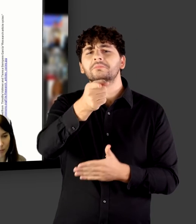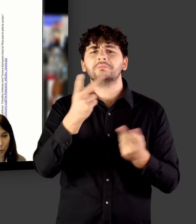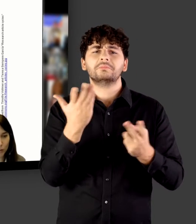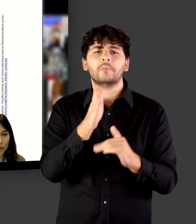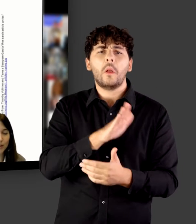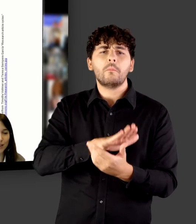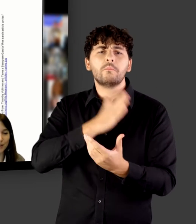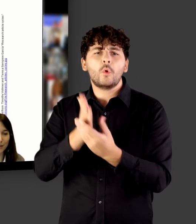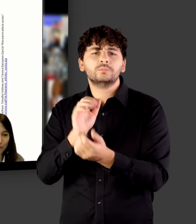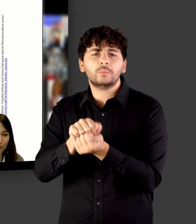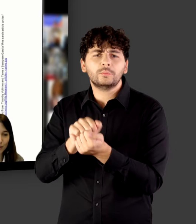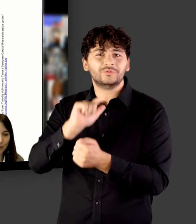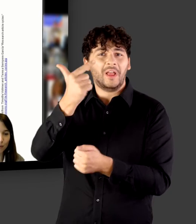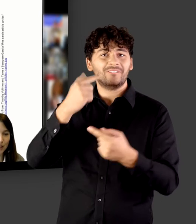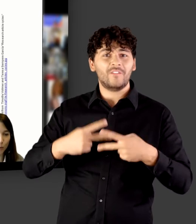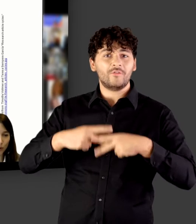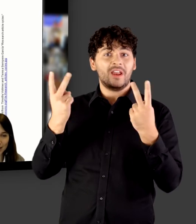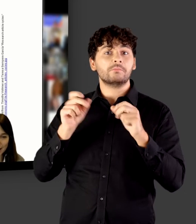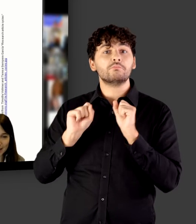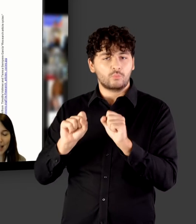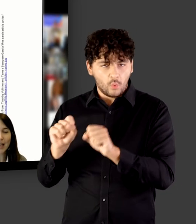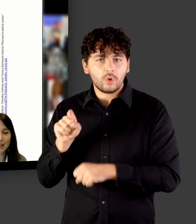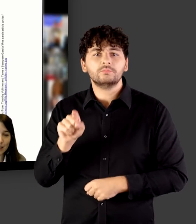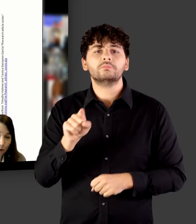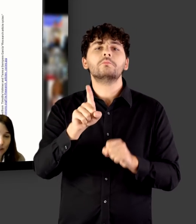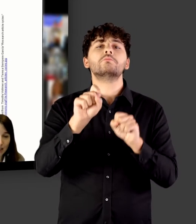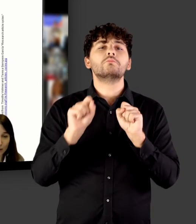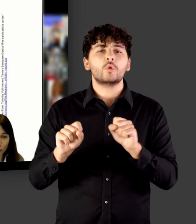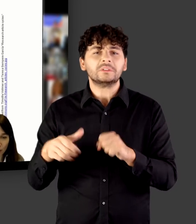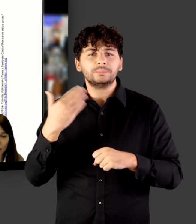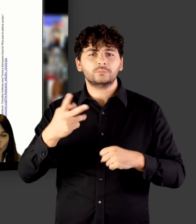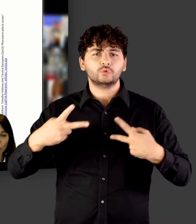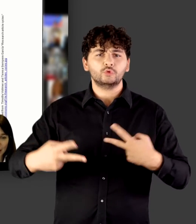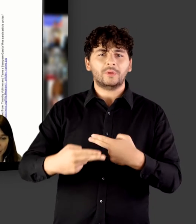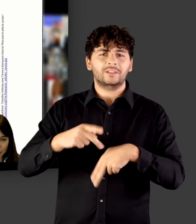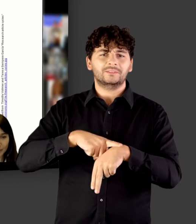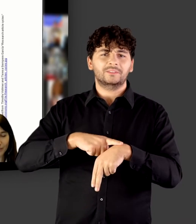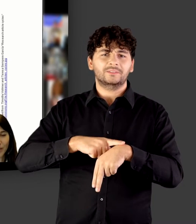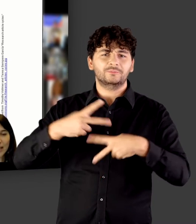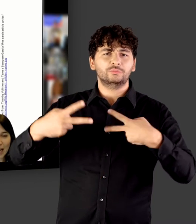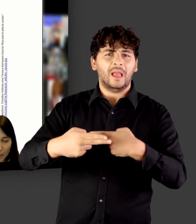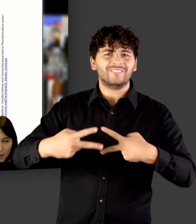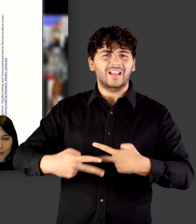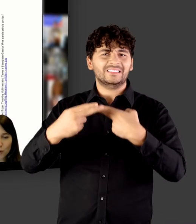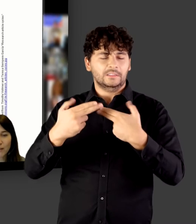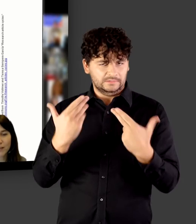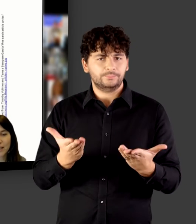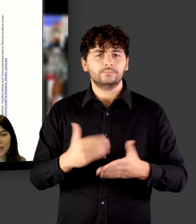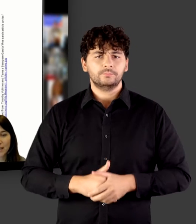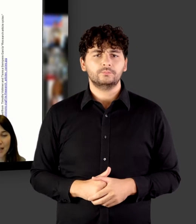Postprints, die Zweitveröffentlichungen, die möglich sind, die können dann halt noch Sperrfristen unterliegen. Nach Ablauf der Sperrfrist kann dann